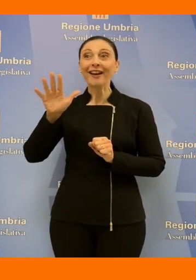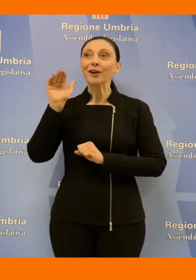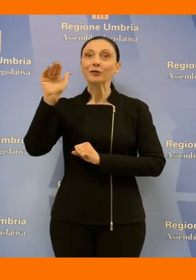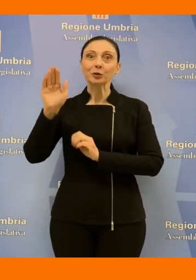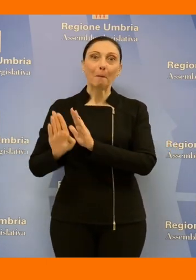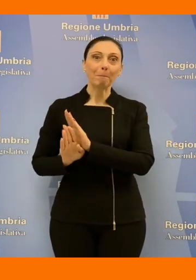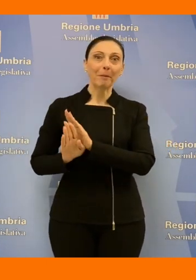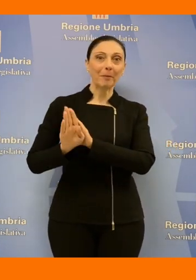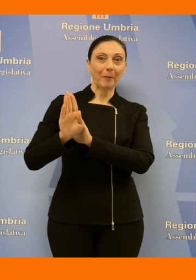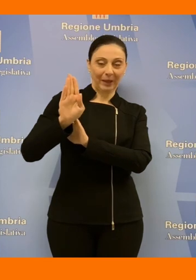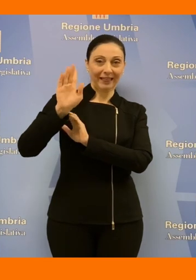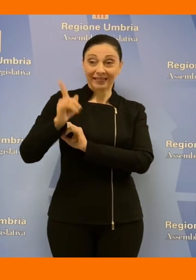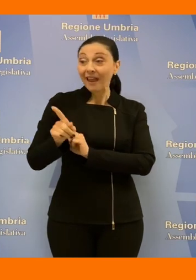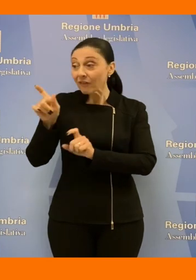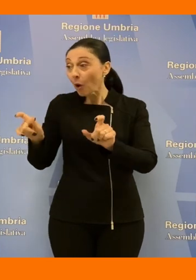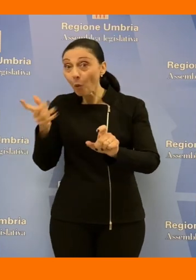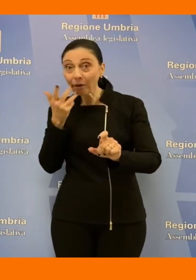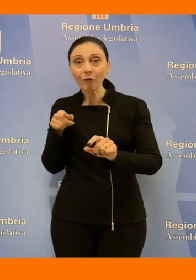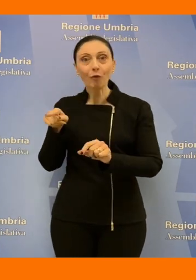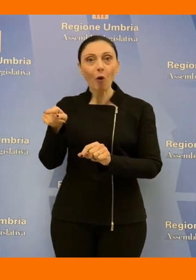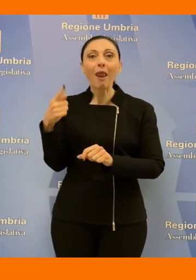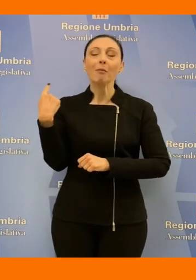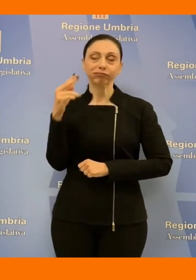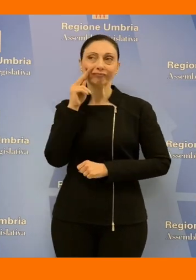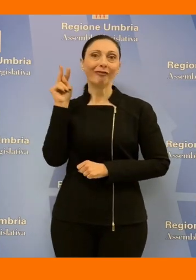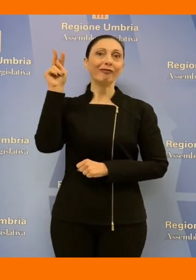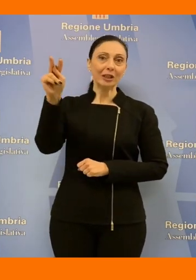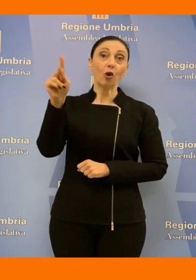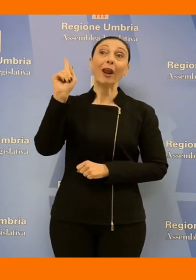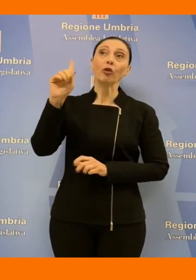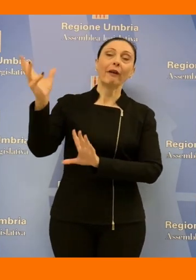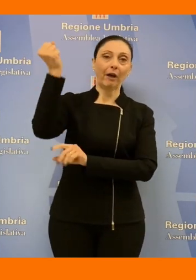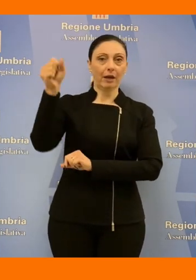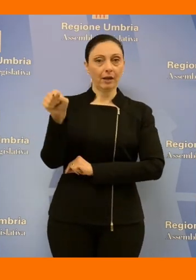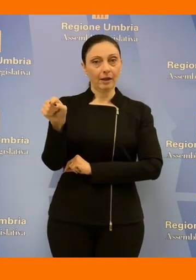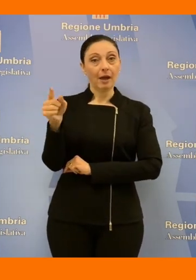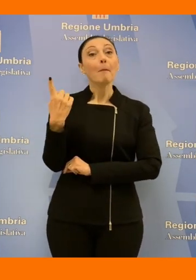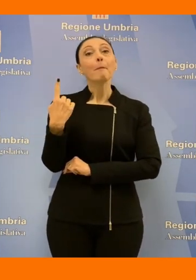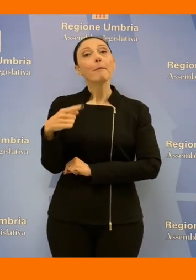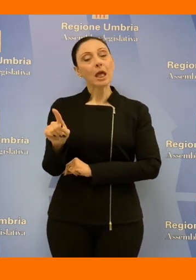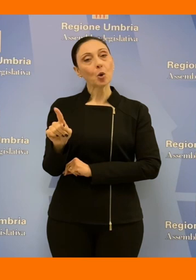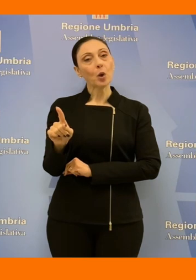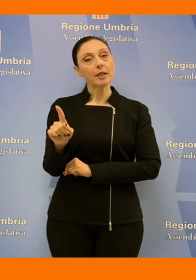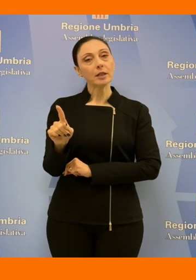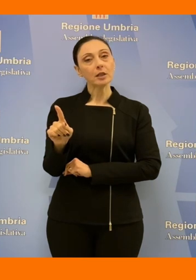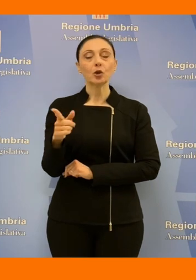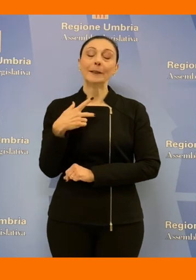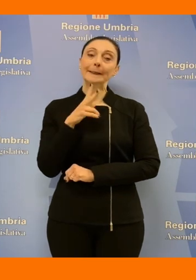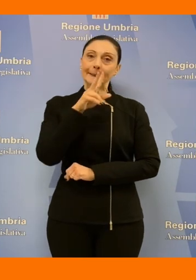è questa l'ambizione che a nostro avviso che a mio avviso si doveva perseguire per questo ho espresso e esprimerò